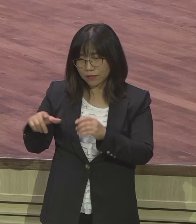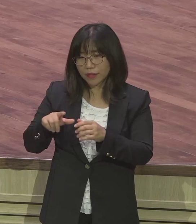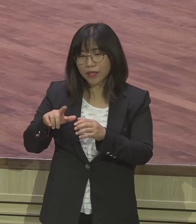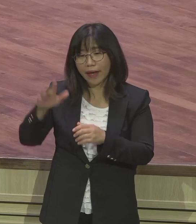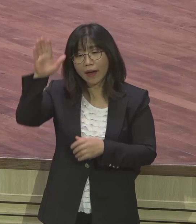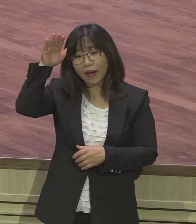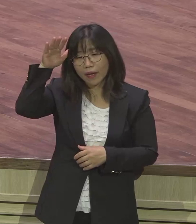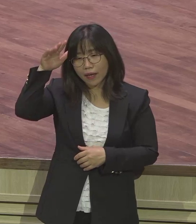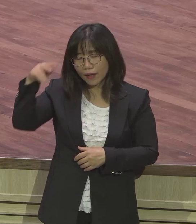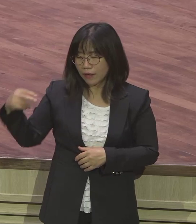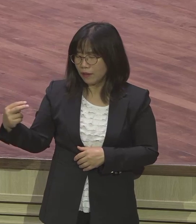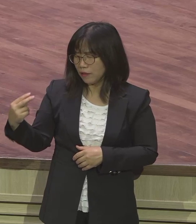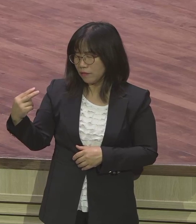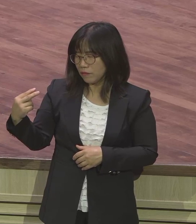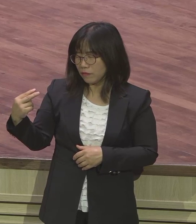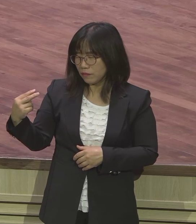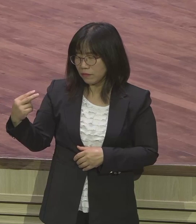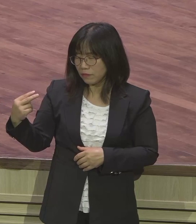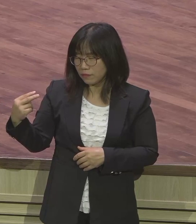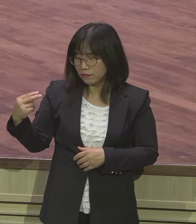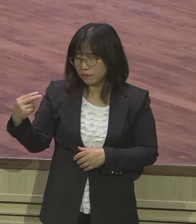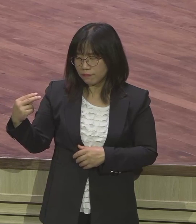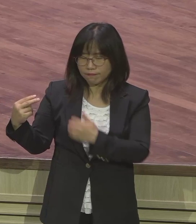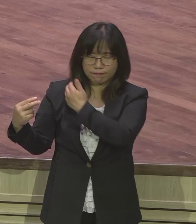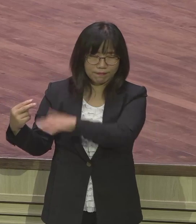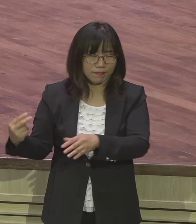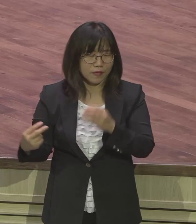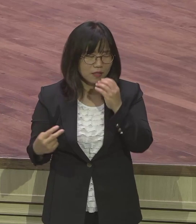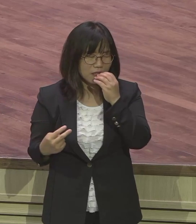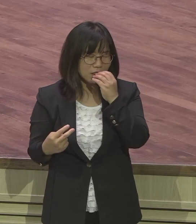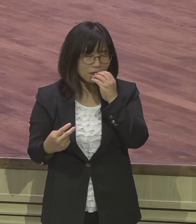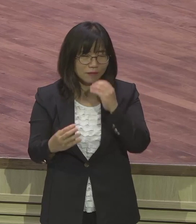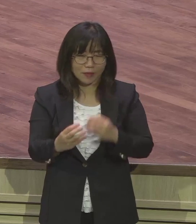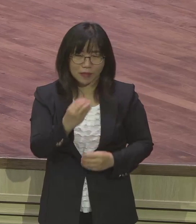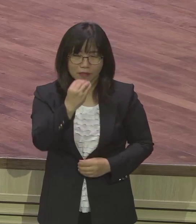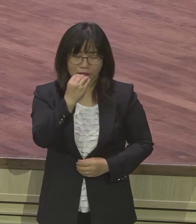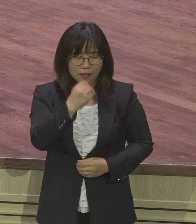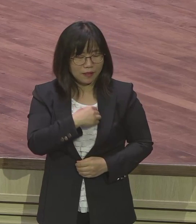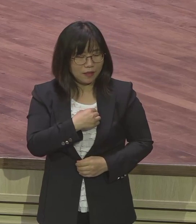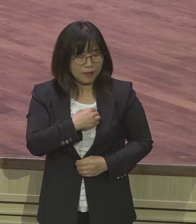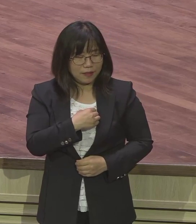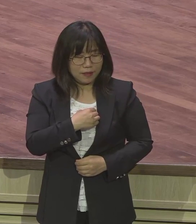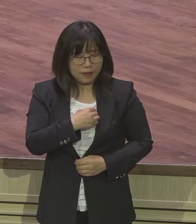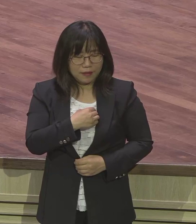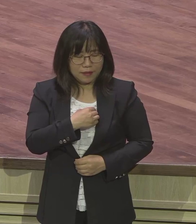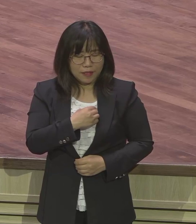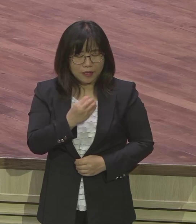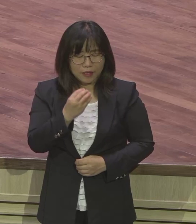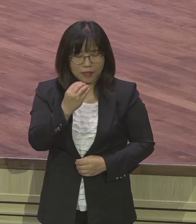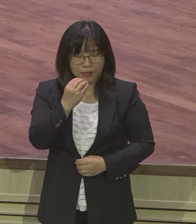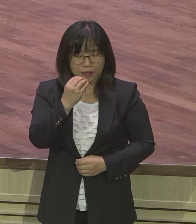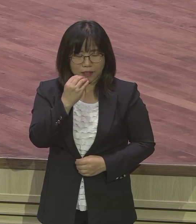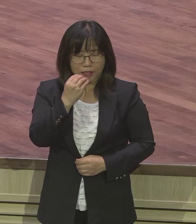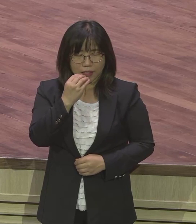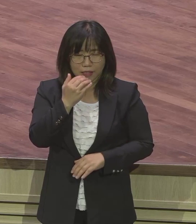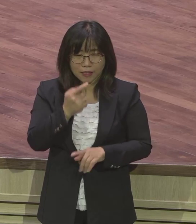그러나 모르는 자고 빵을 먹습니다 자고 계속 루트만 쳐다봅니다 그때 루트가 뭘 느꼈냐면